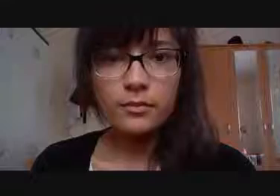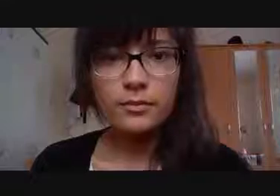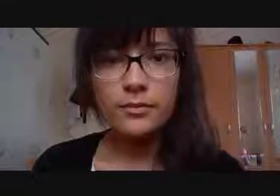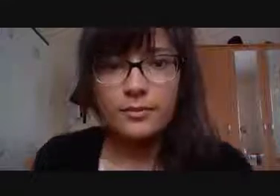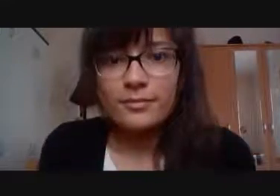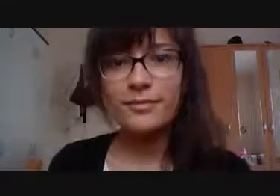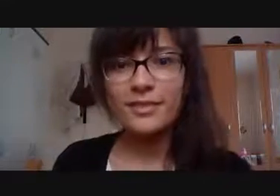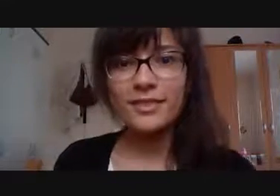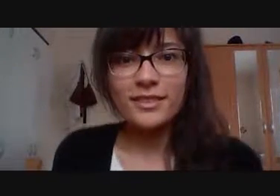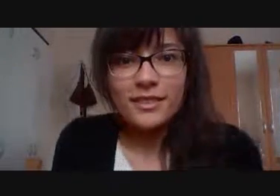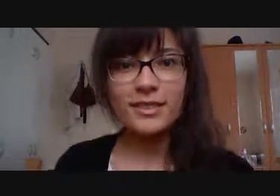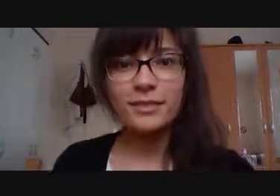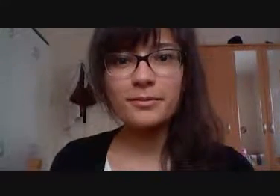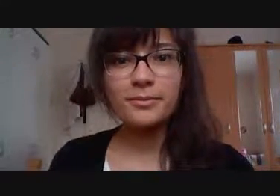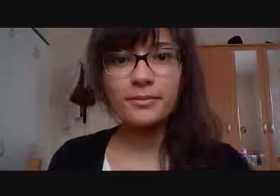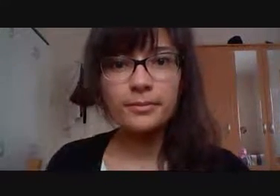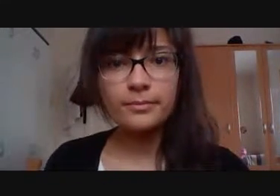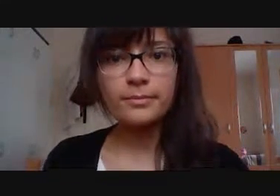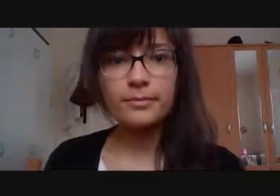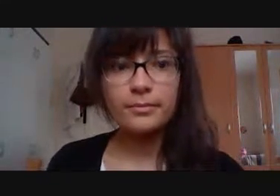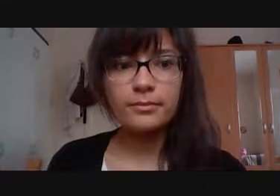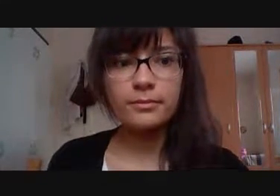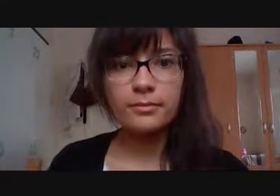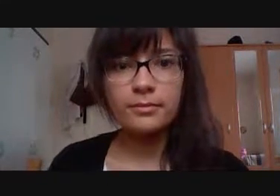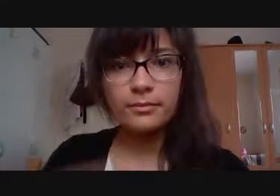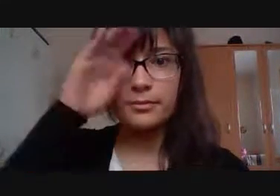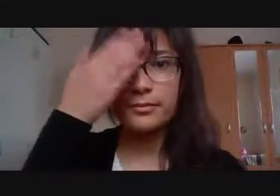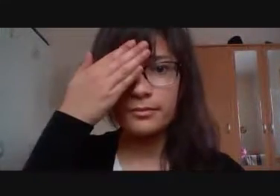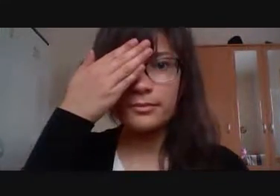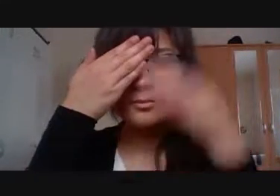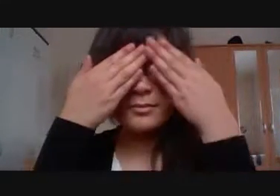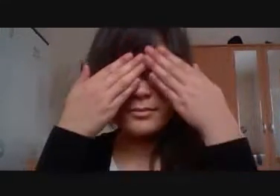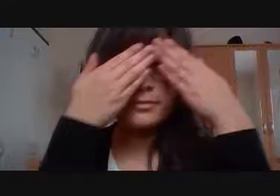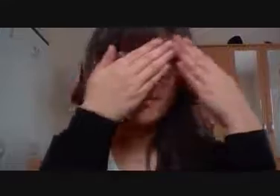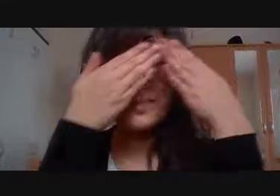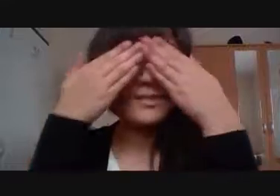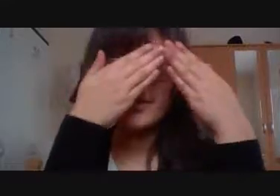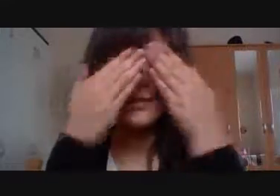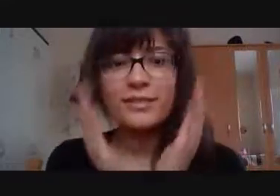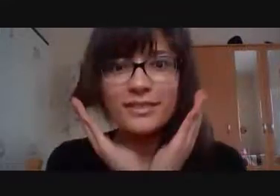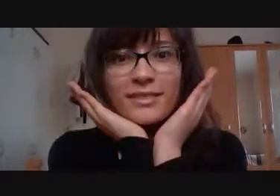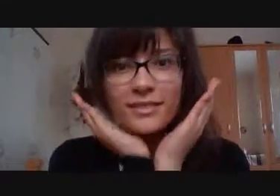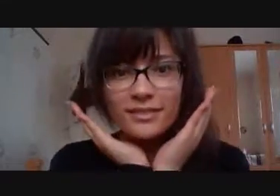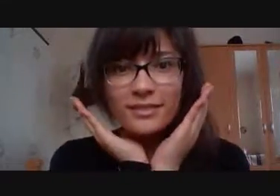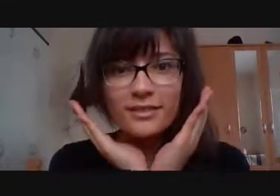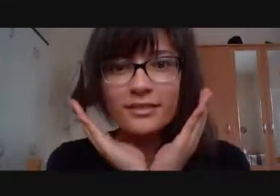귀요미, 키키키, 귀요미 한 번만 살지만 누가 뭐래도 내꺼